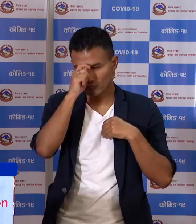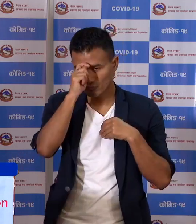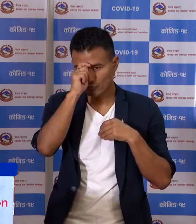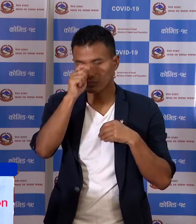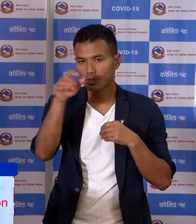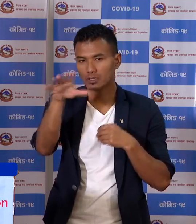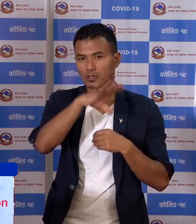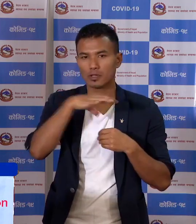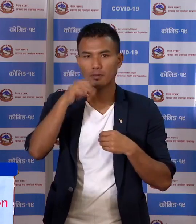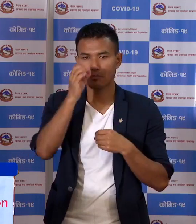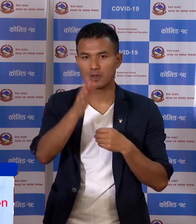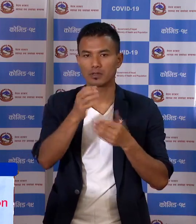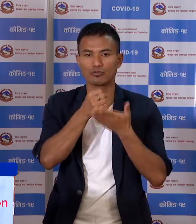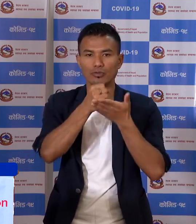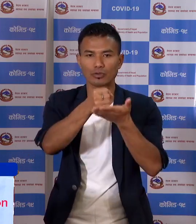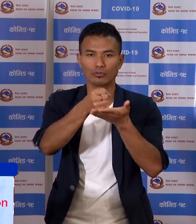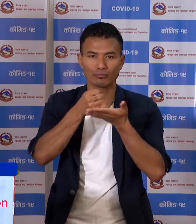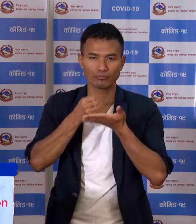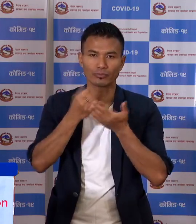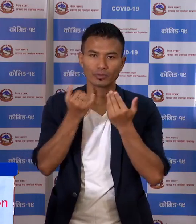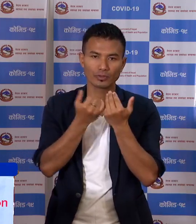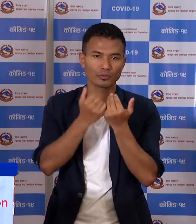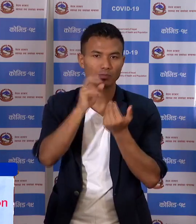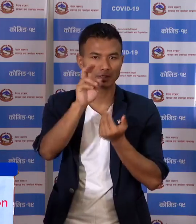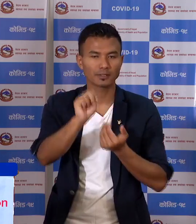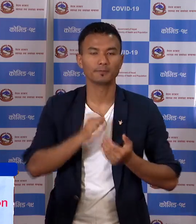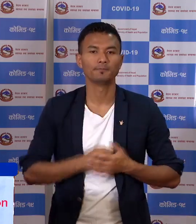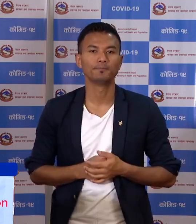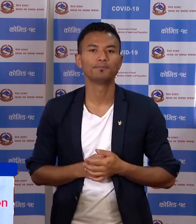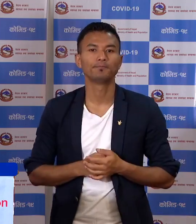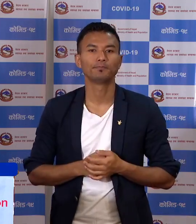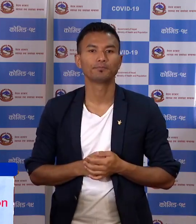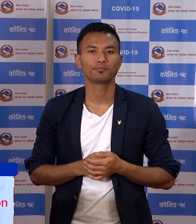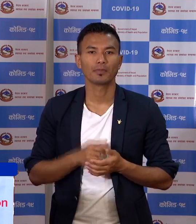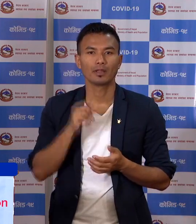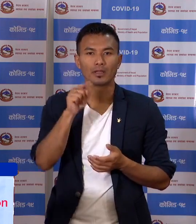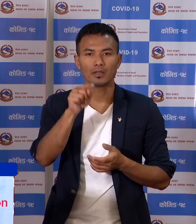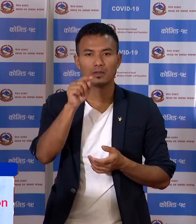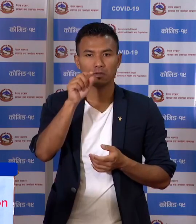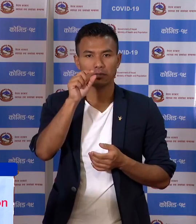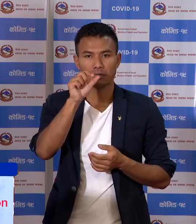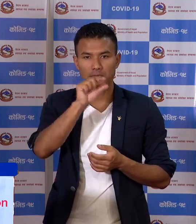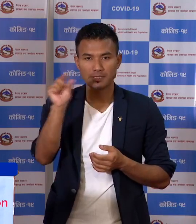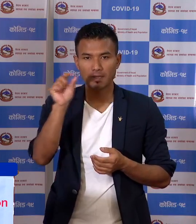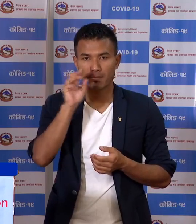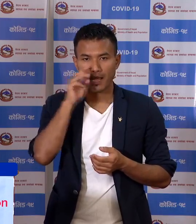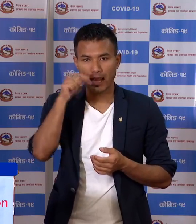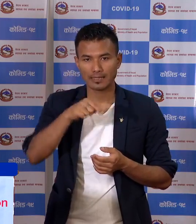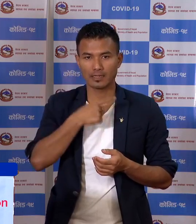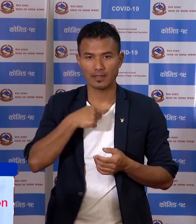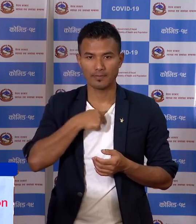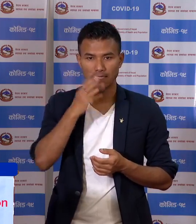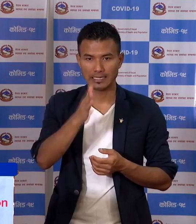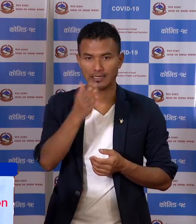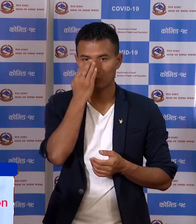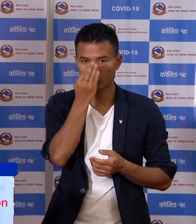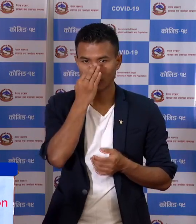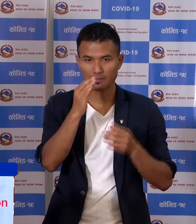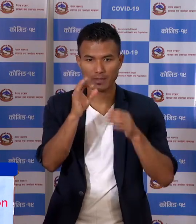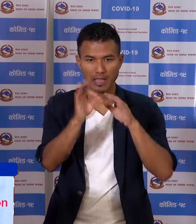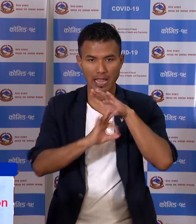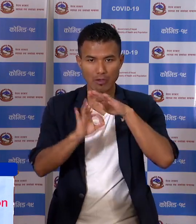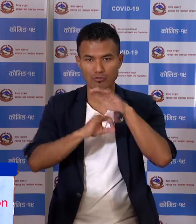सबयले सबयलाय सहोग गरे रा मनावनु पर्ने हुँँचा सो संदर्व मा आजा मिले मुस्लिम